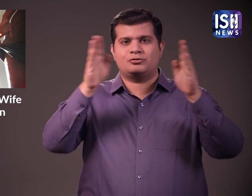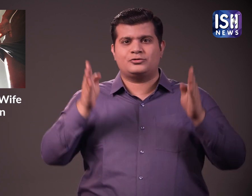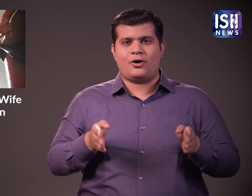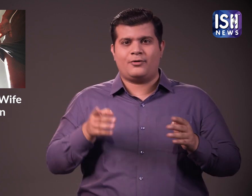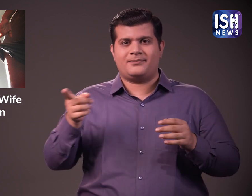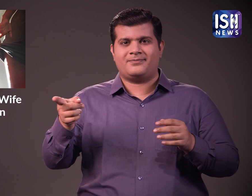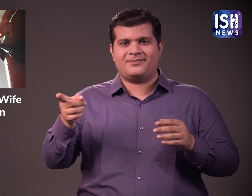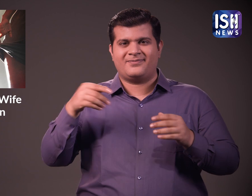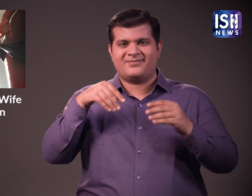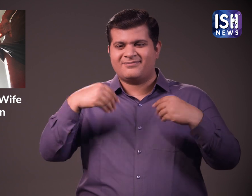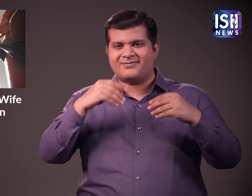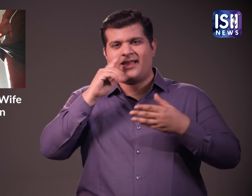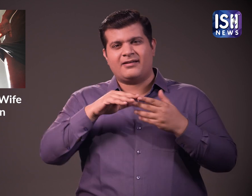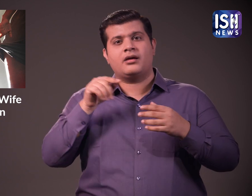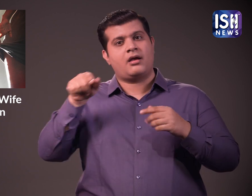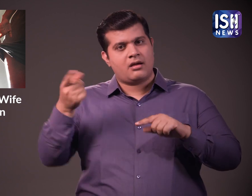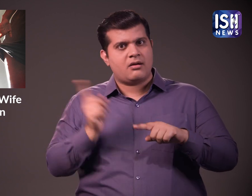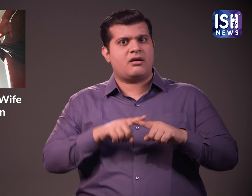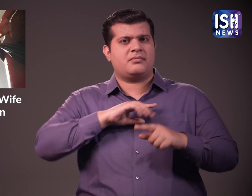घटना उनकी पत्नी की दुकान पर हुई है